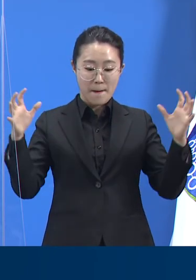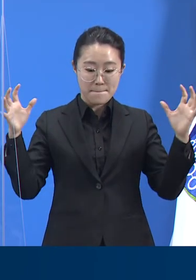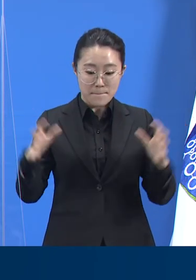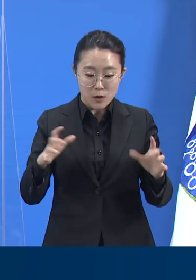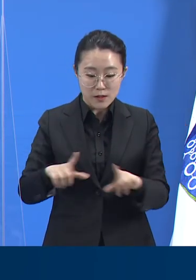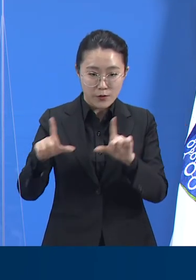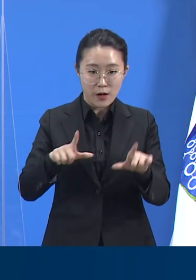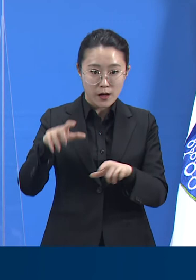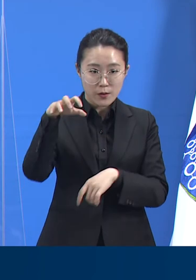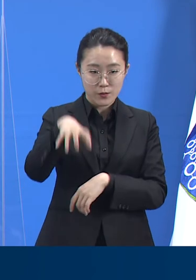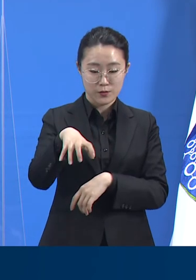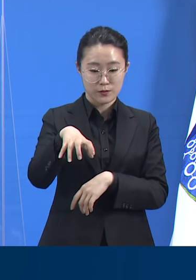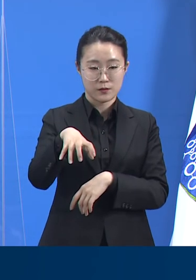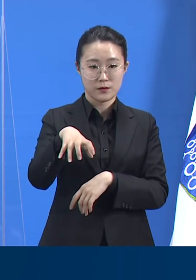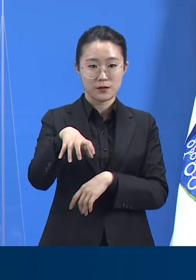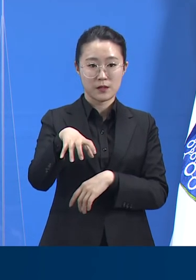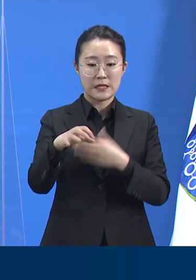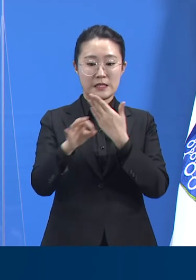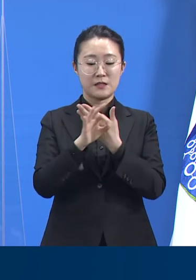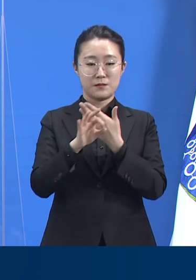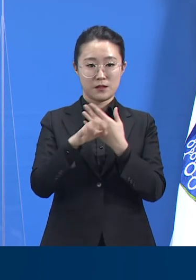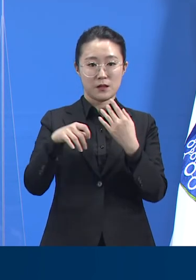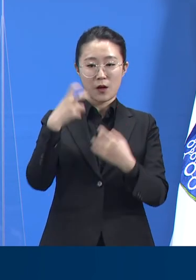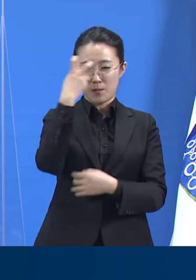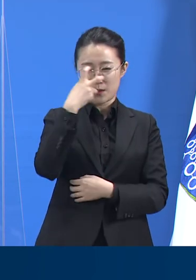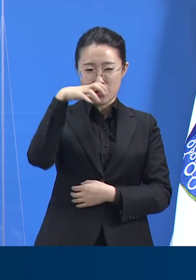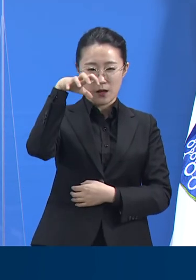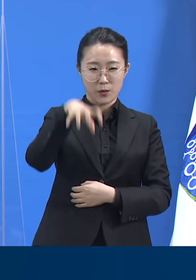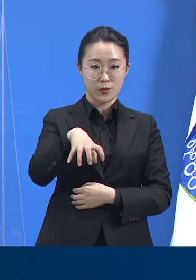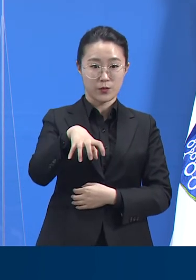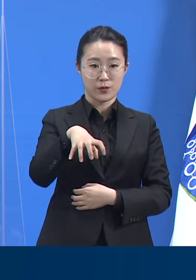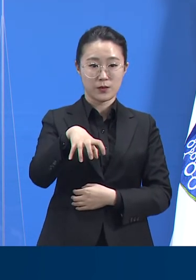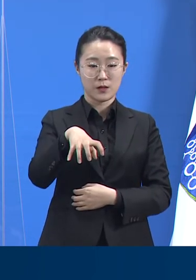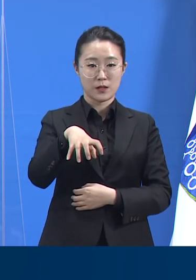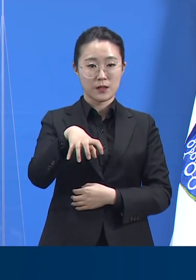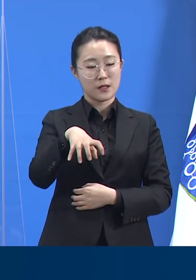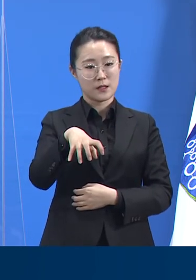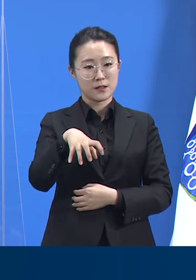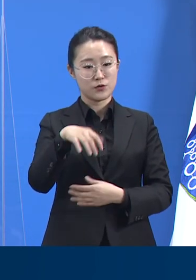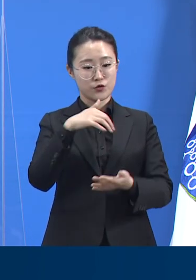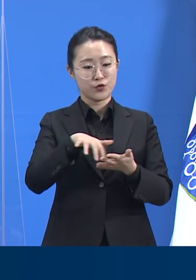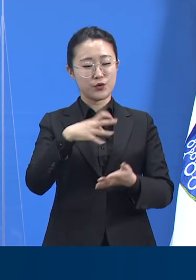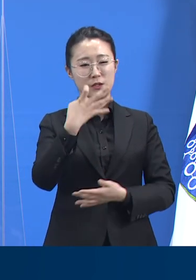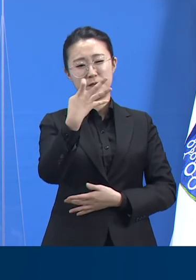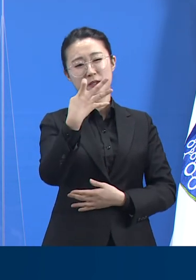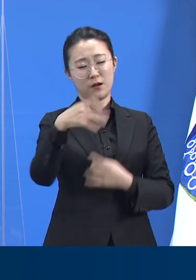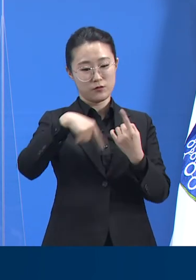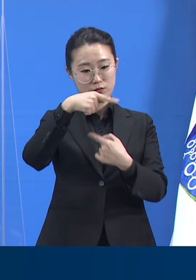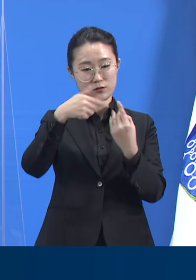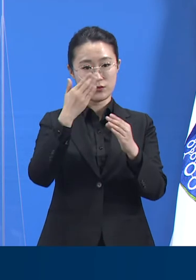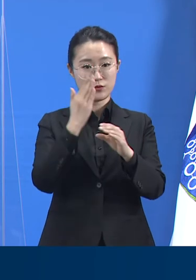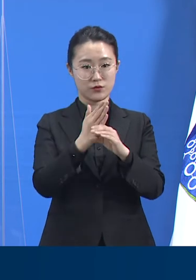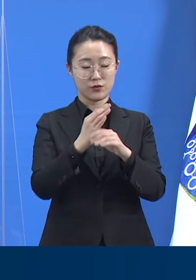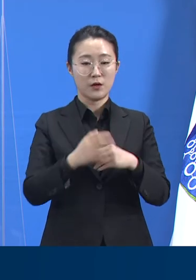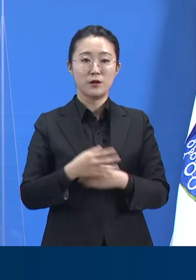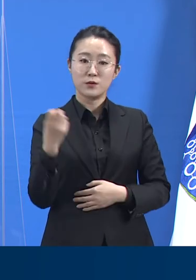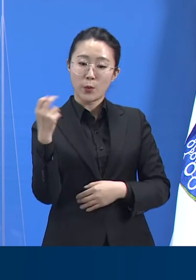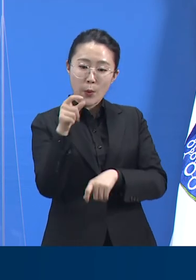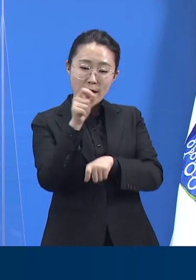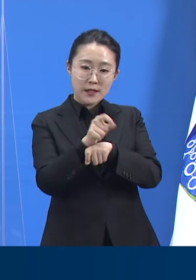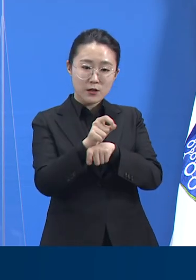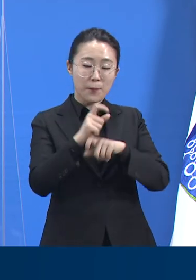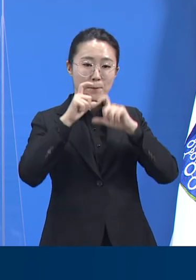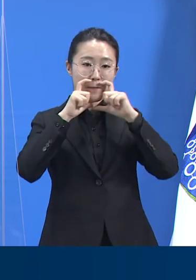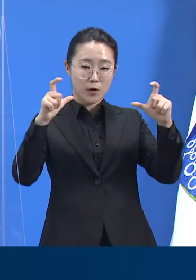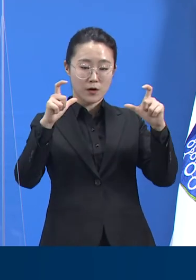14개소를 운영하면서 적극적인 검사를 지원해 왔습니다. 그리고 행정명령에 따라 어제부터